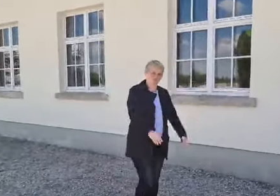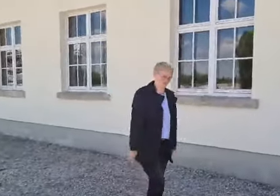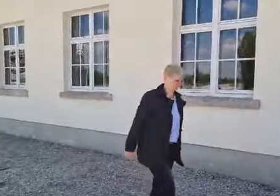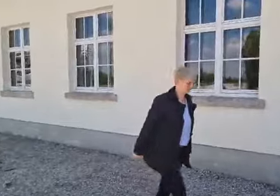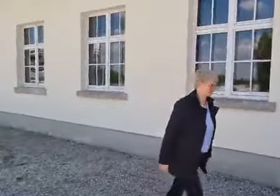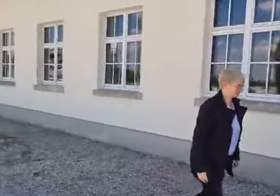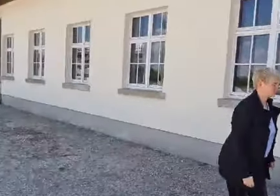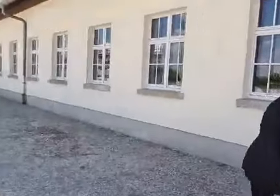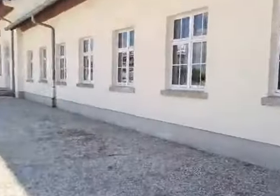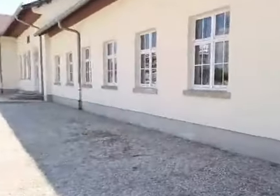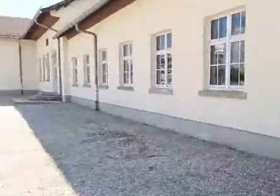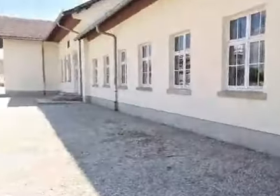Gut.